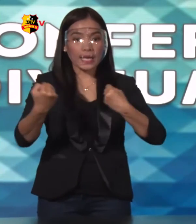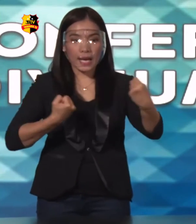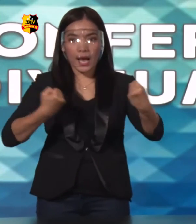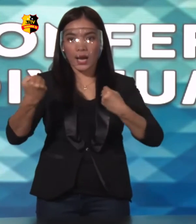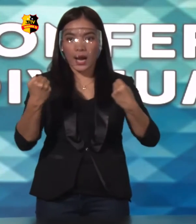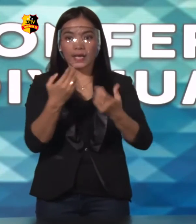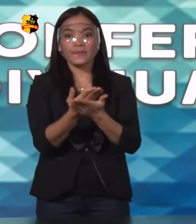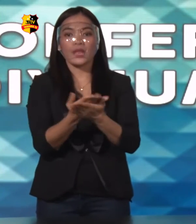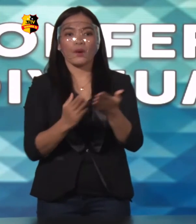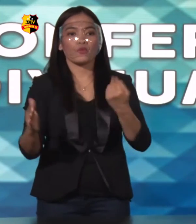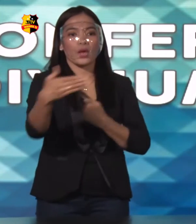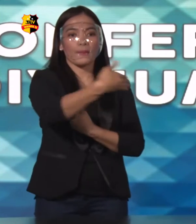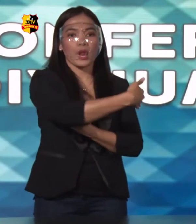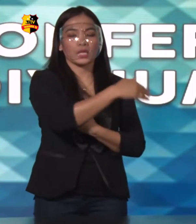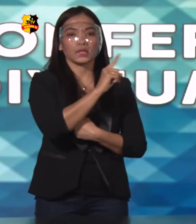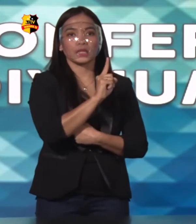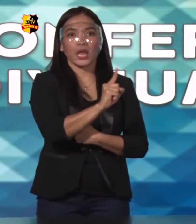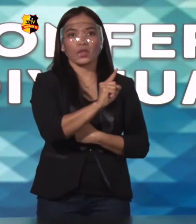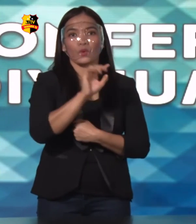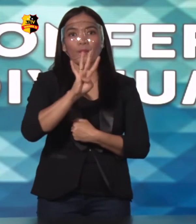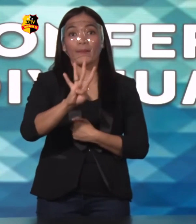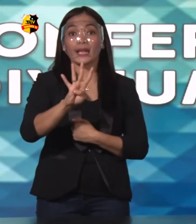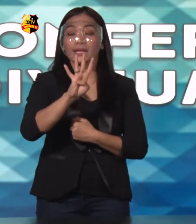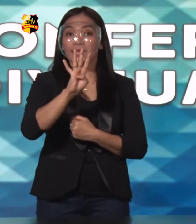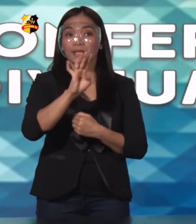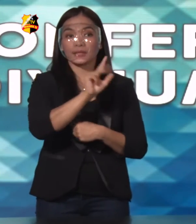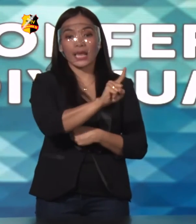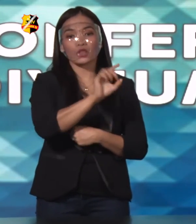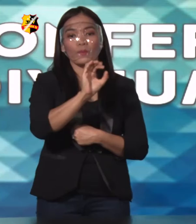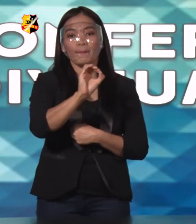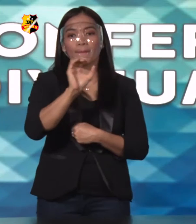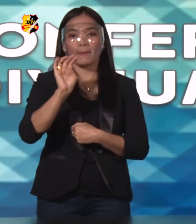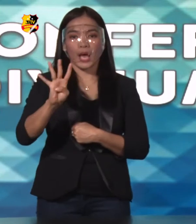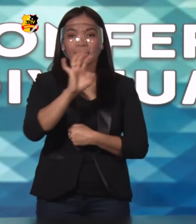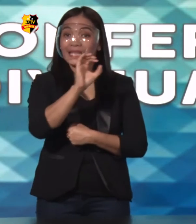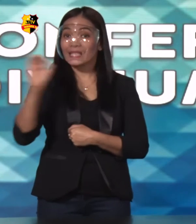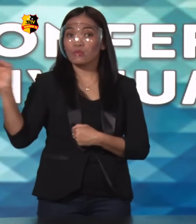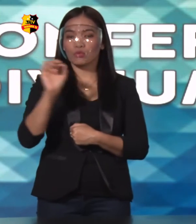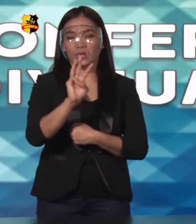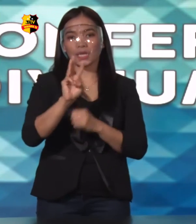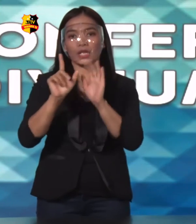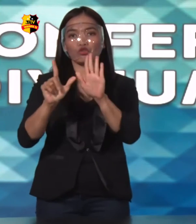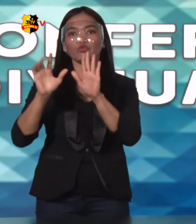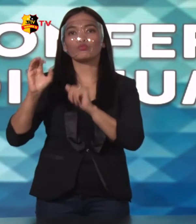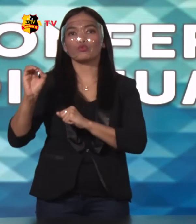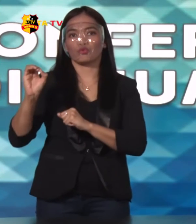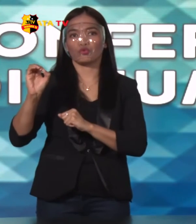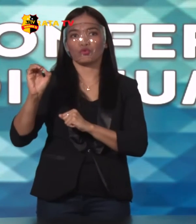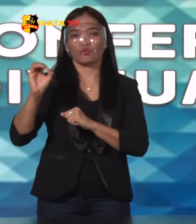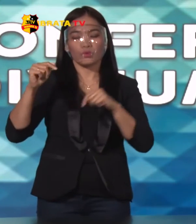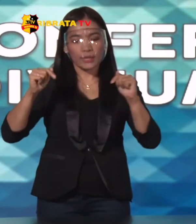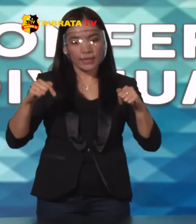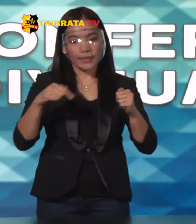Itu sebanyak 104.370 Ini